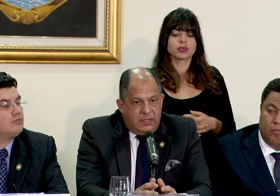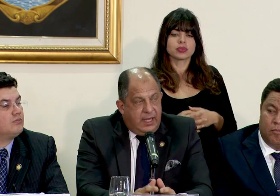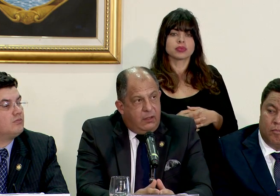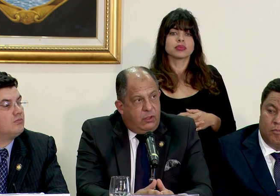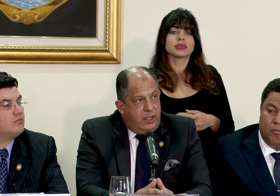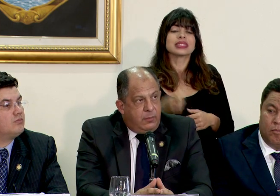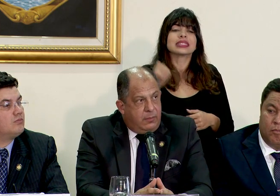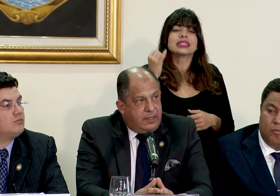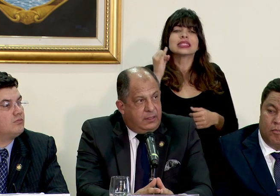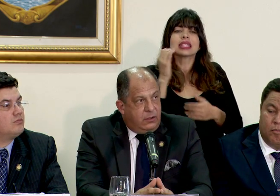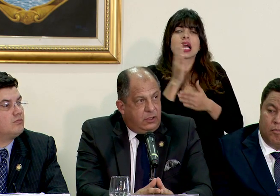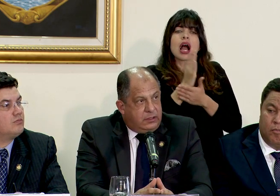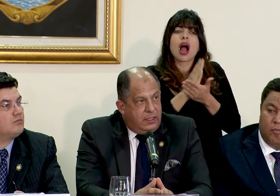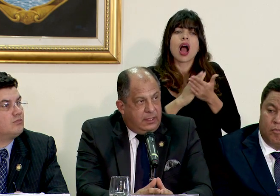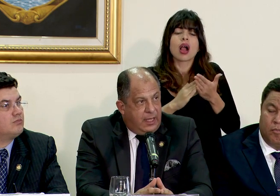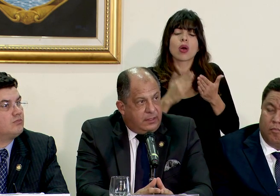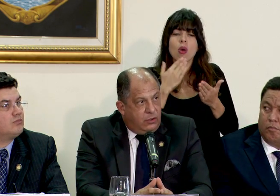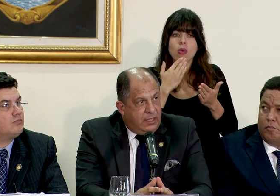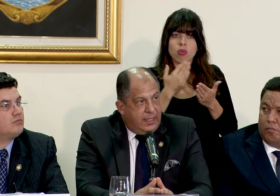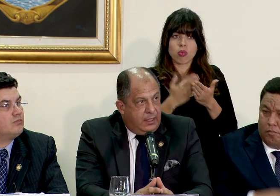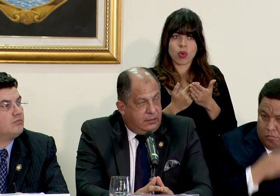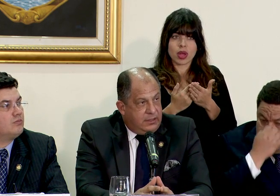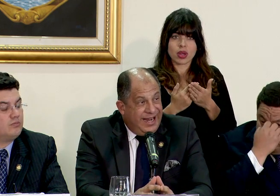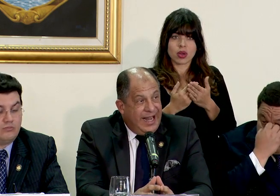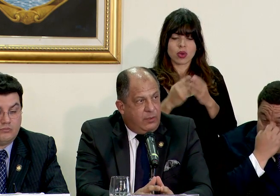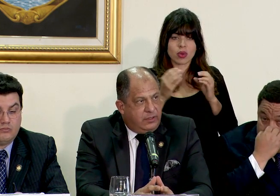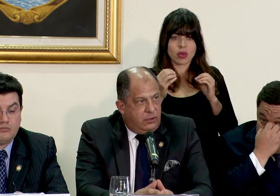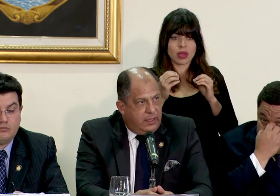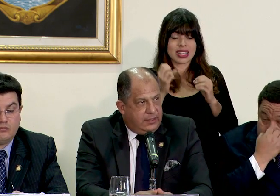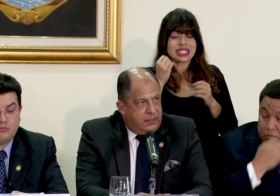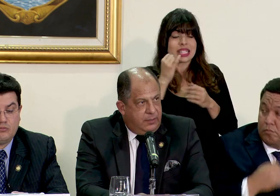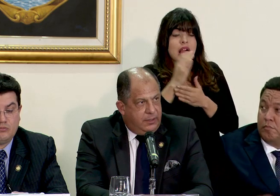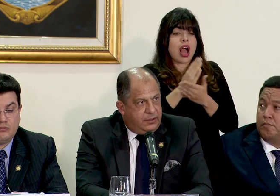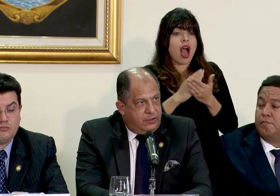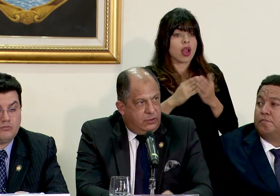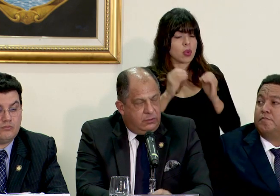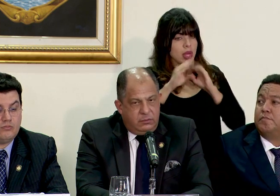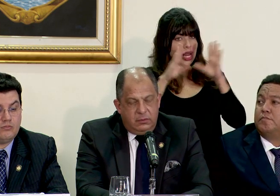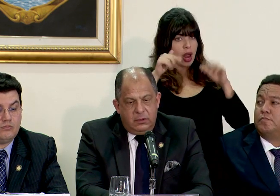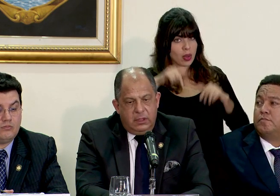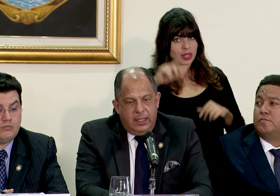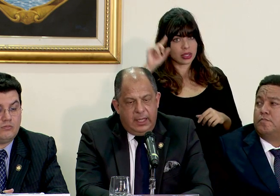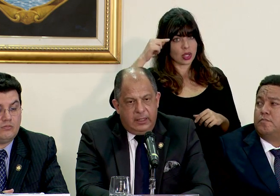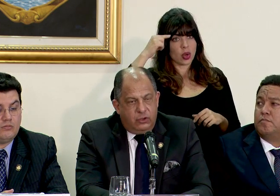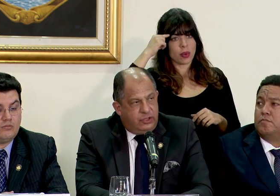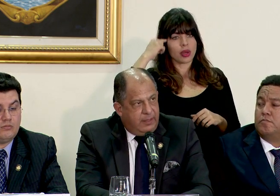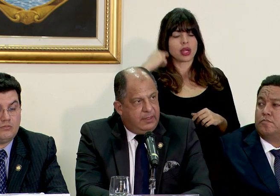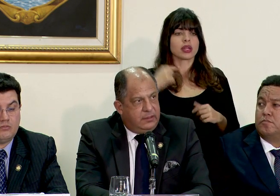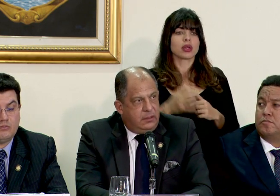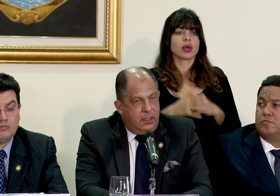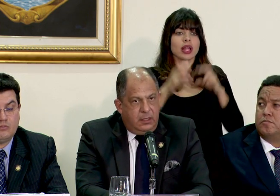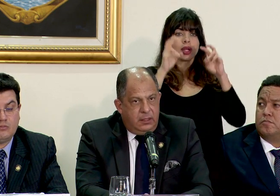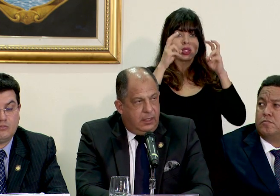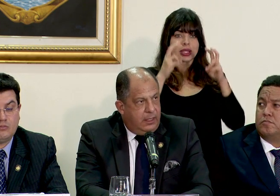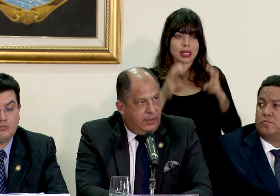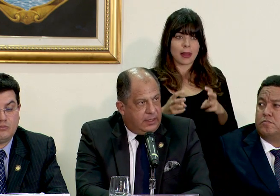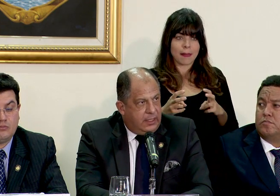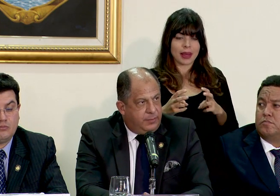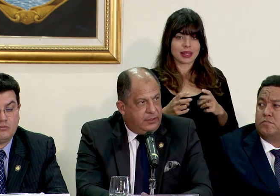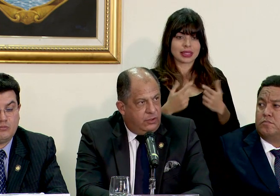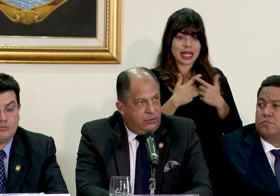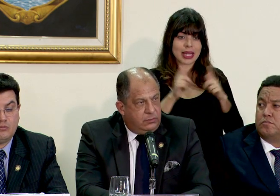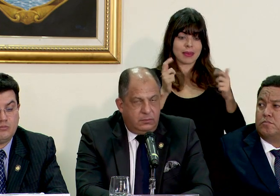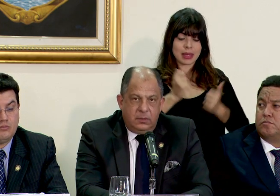si algo ha sido ha sido clara si en algo ha sido clara esta administración en los temas de